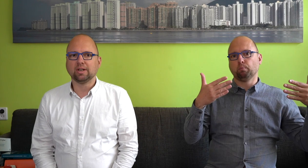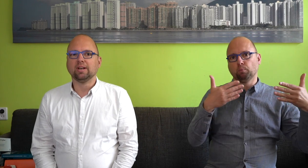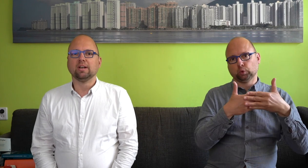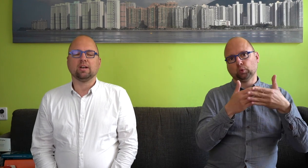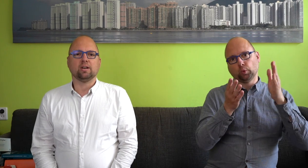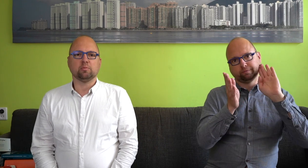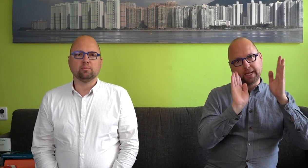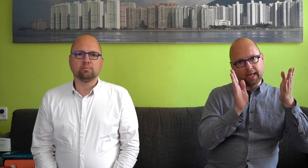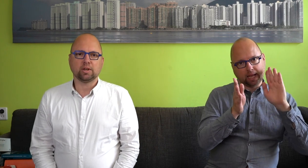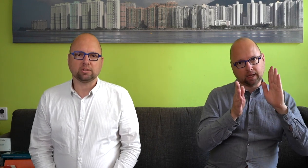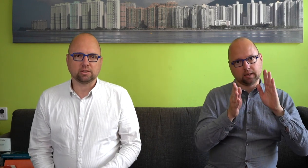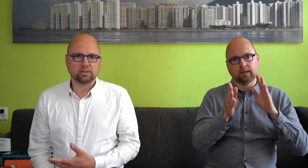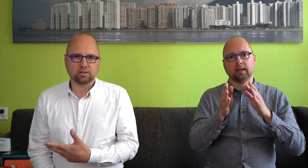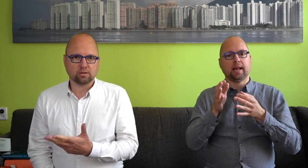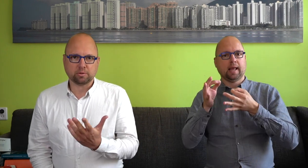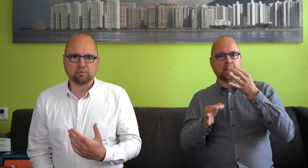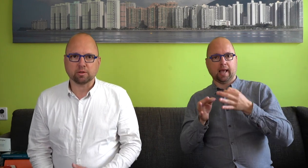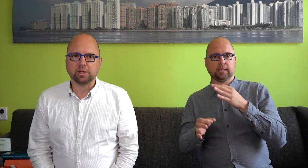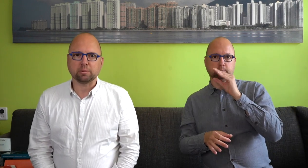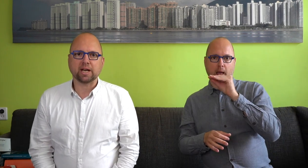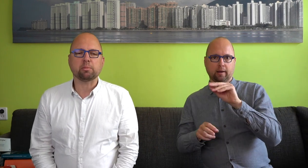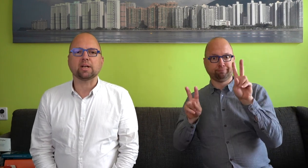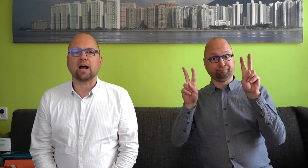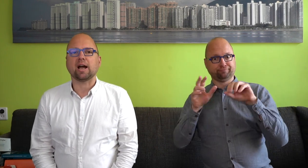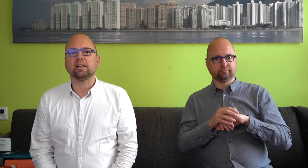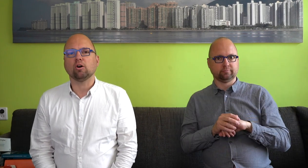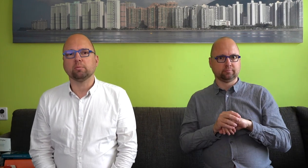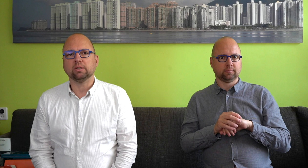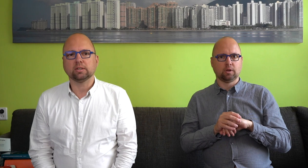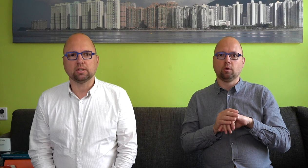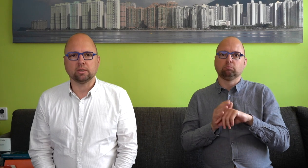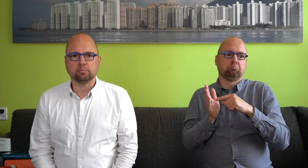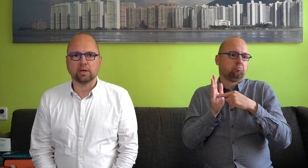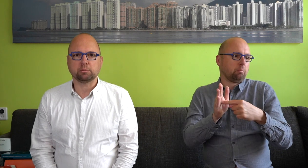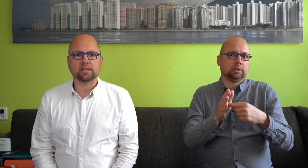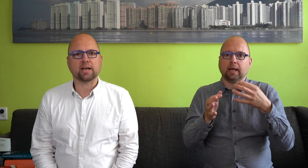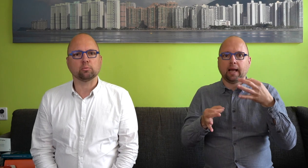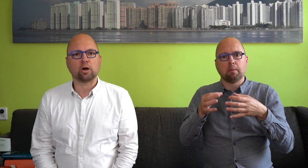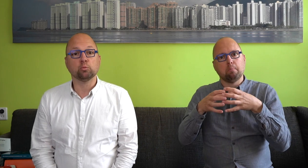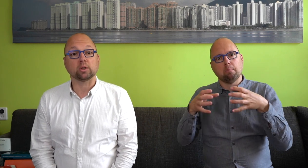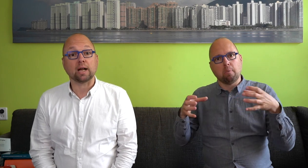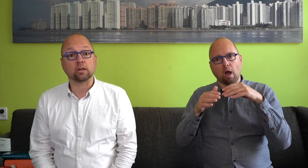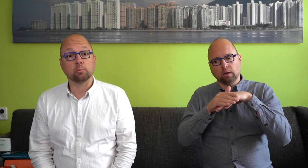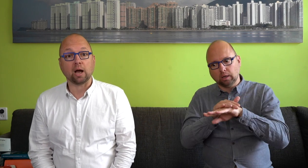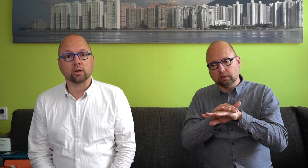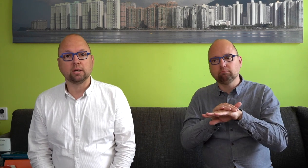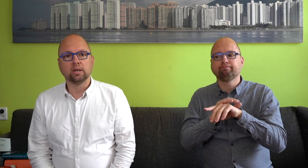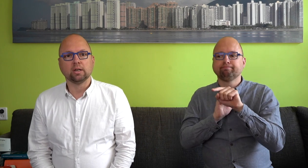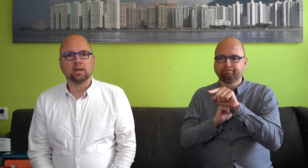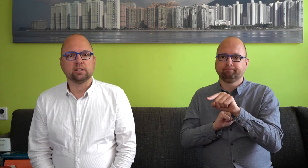als ze op de een of andere manier met de rechtbank in aanraking komen, hebben ze het recht om daar hun moedertaal te gebruiken. En